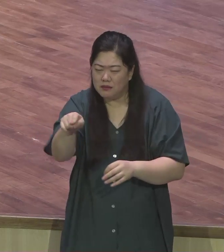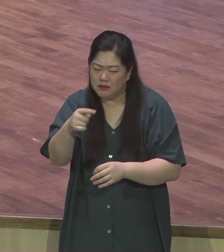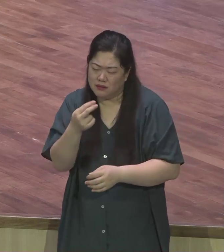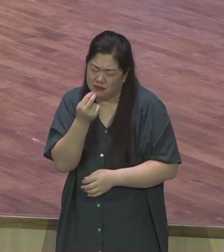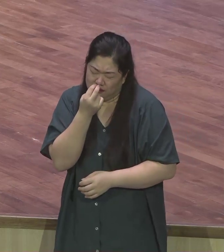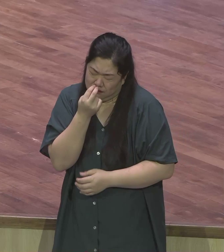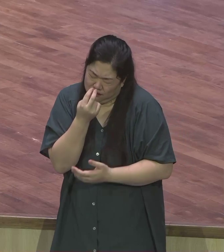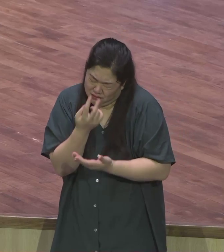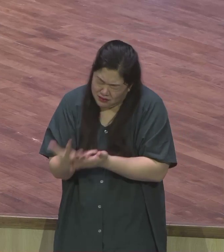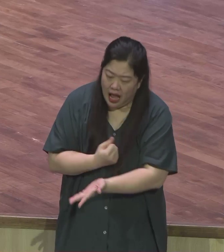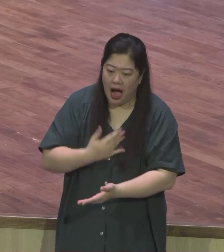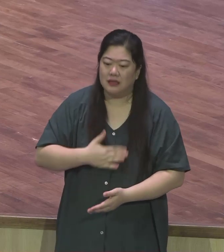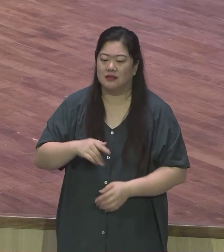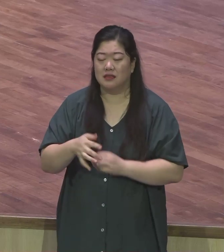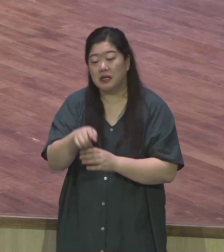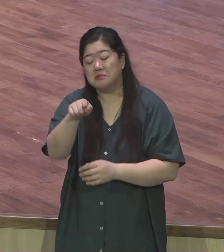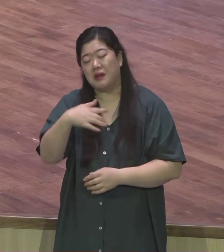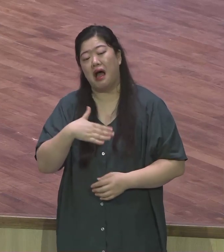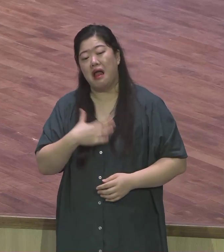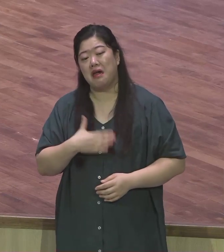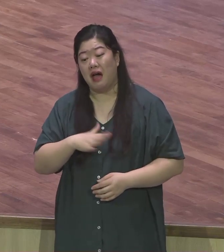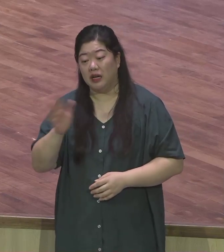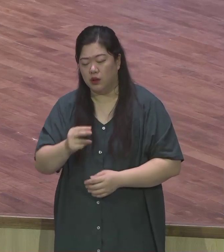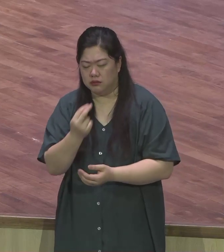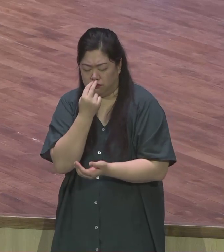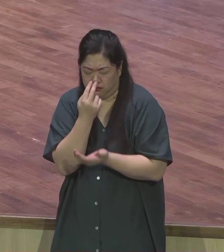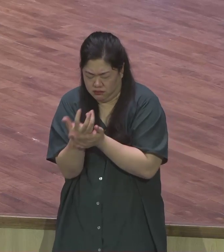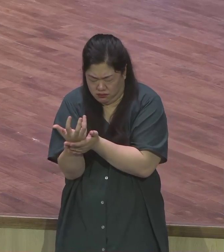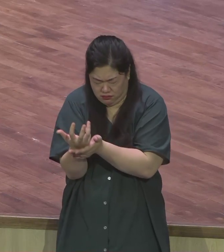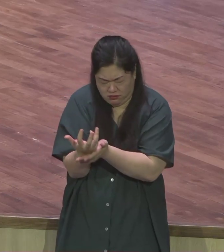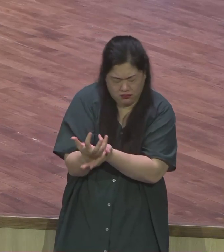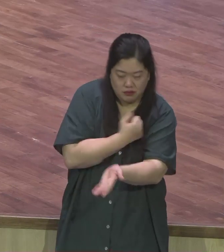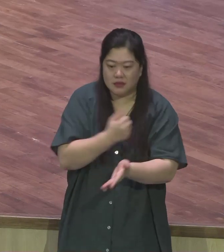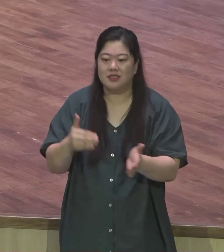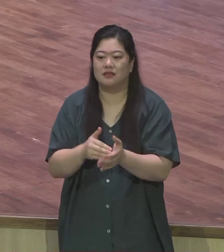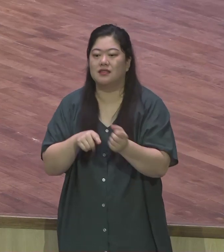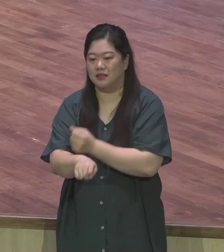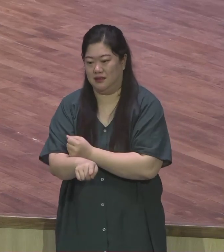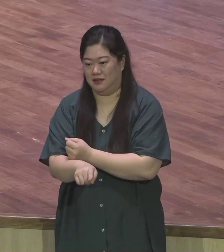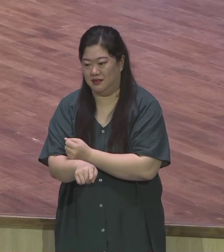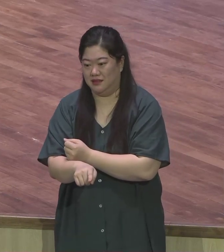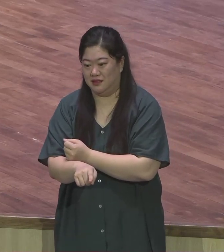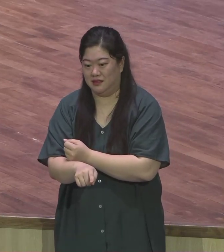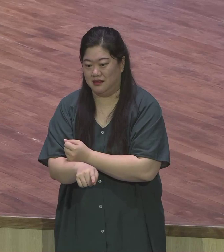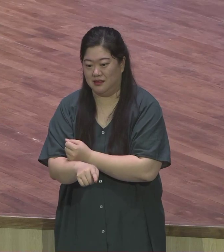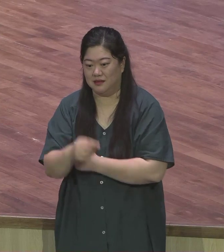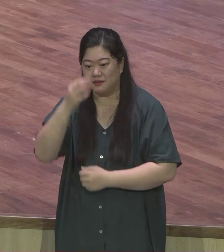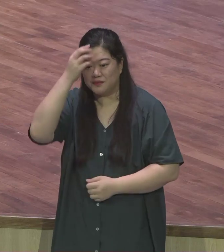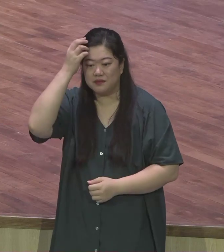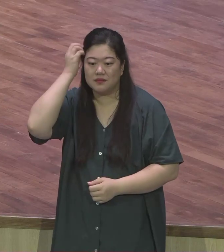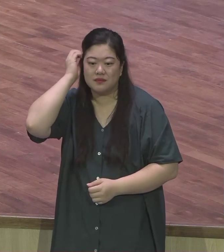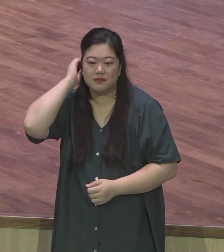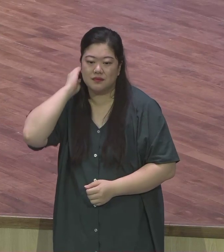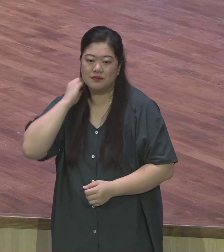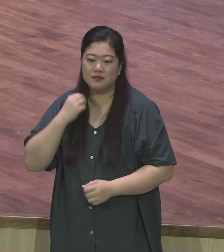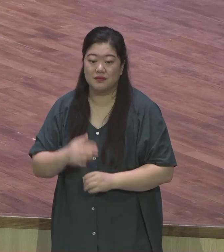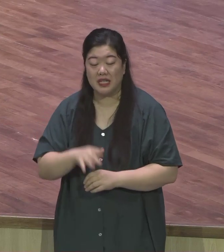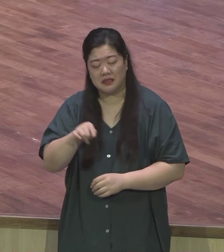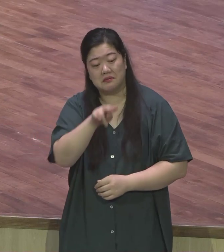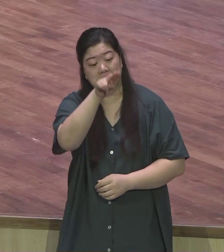부분까지도 하나님께서 일일이 간섭하시고 주관하신다라는 것 내가 그 사람을 만나야 되는 것 내가